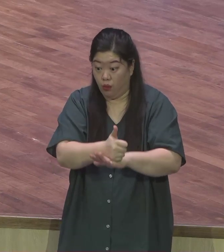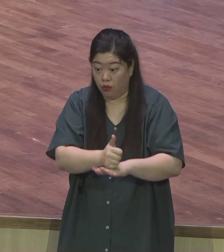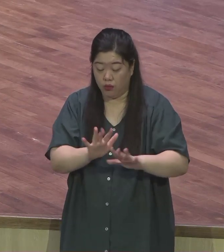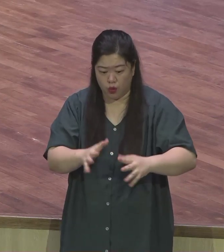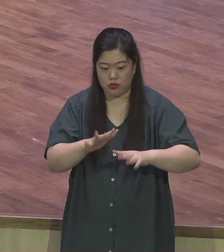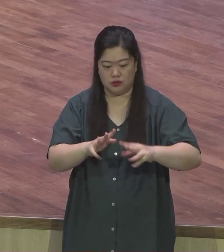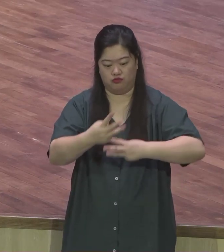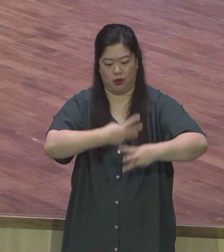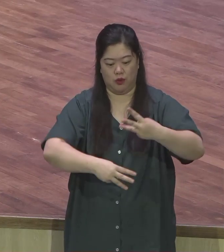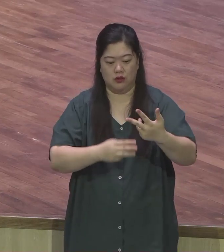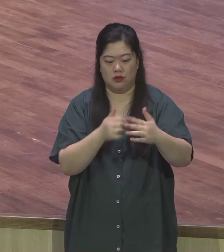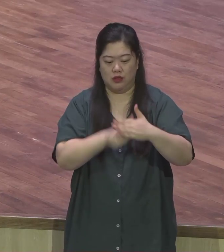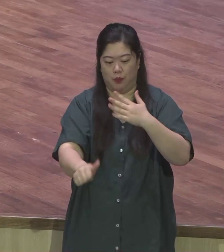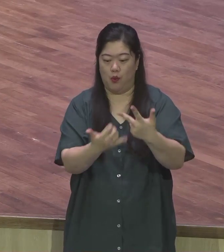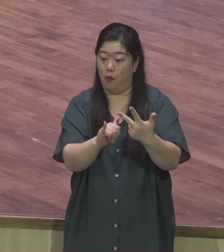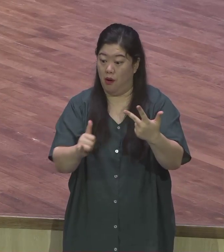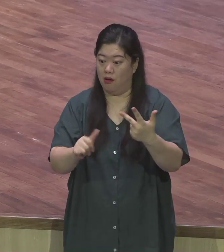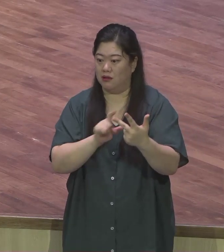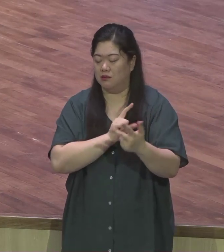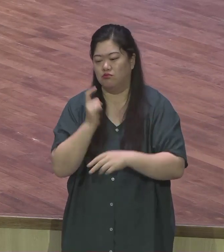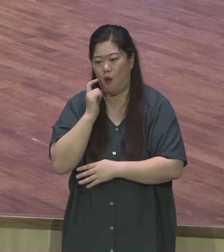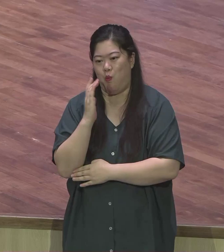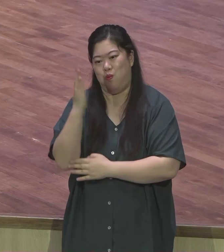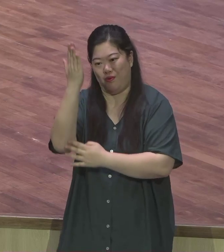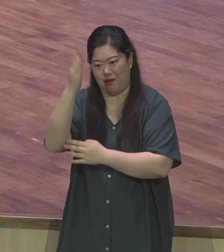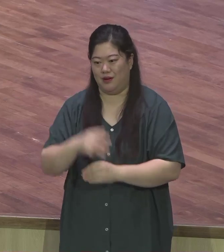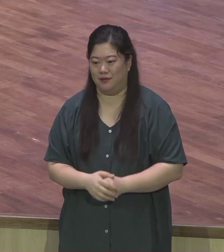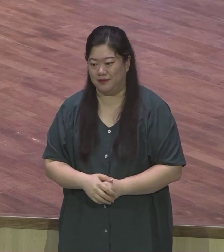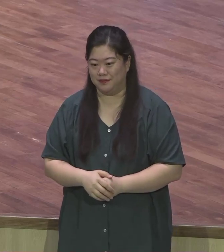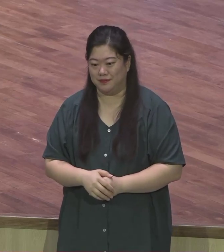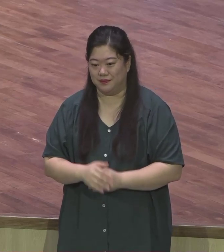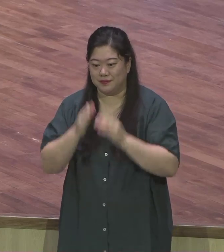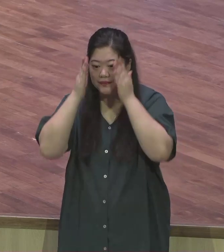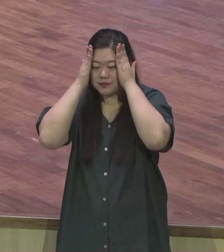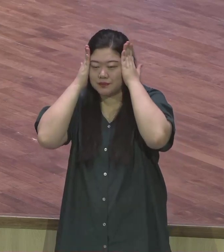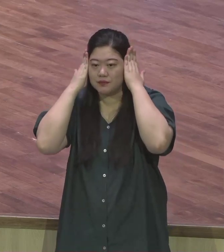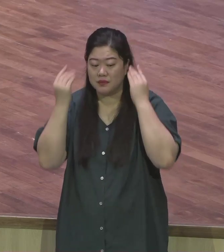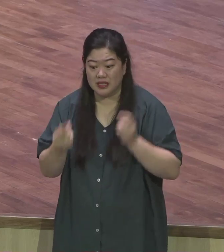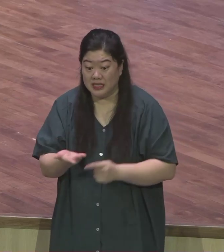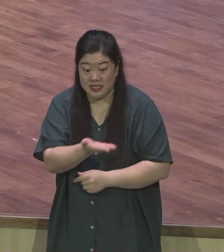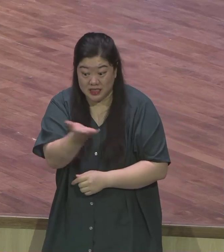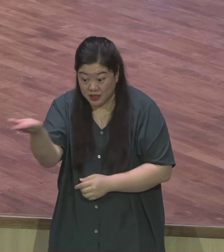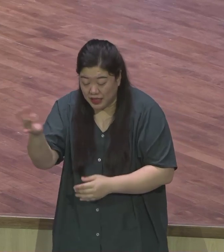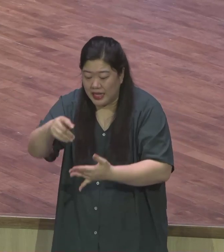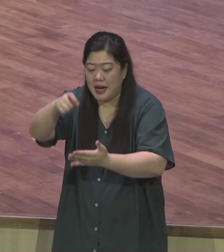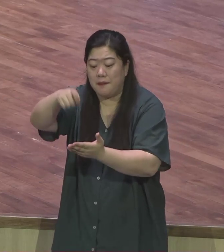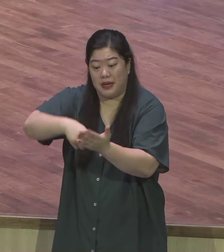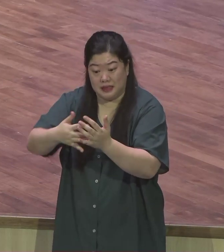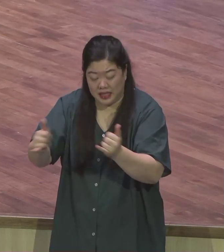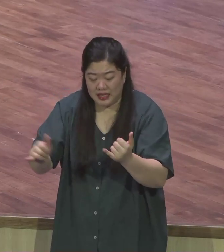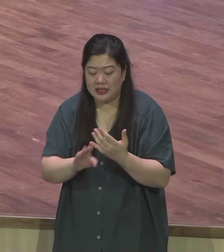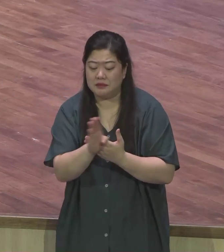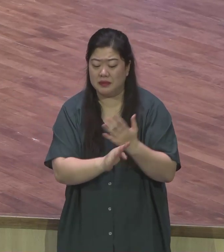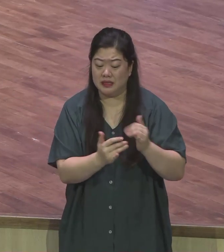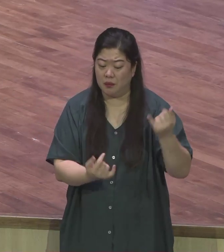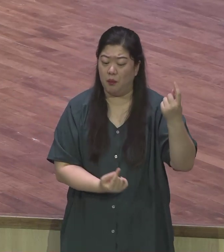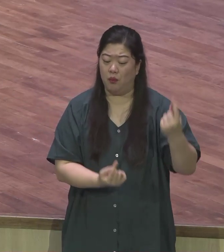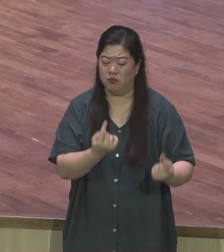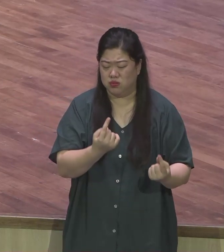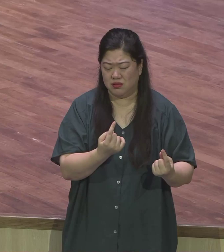마태복 모자에 보면 너희의 의가 서기관과 바리세보다 더 낫지 못하면 결코 천국에 들어가지 못하리라 여러분 힘 빠지지